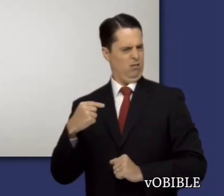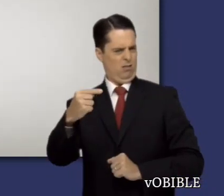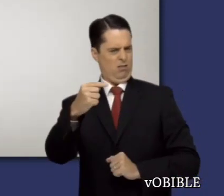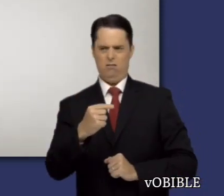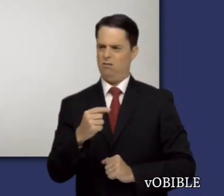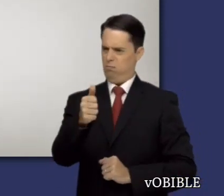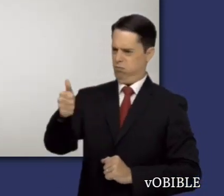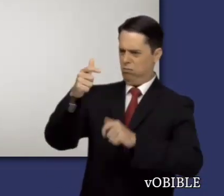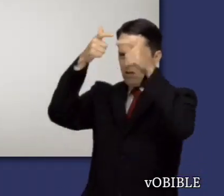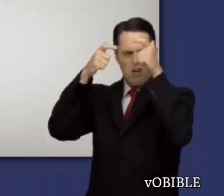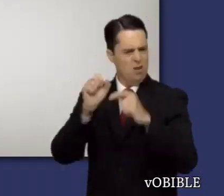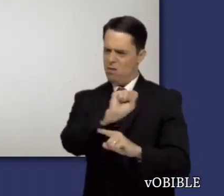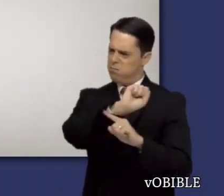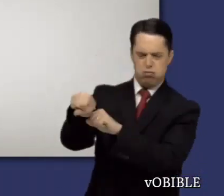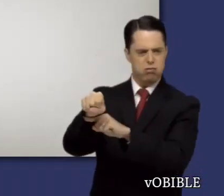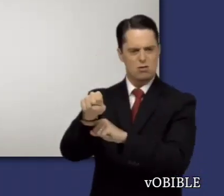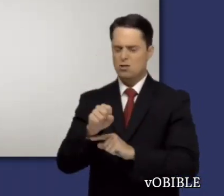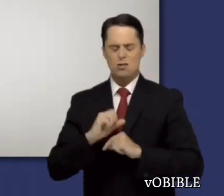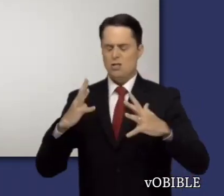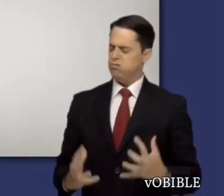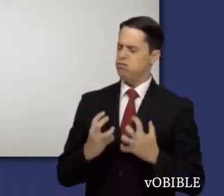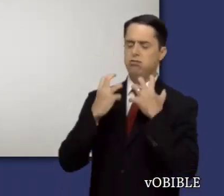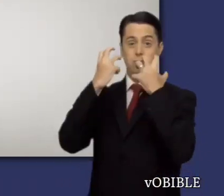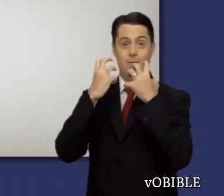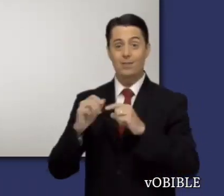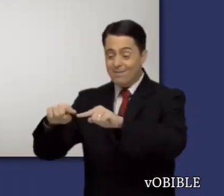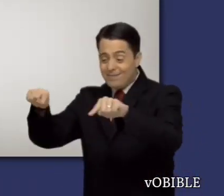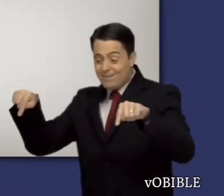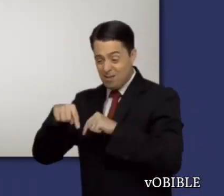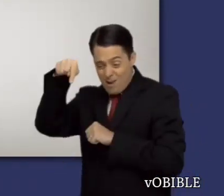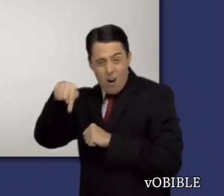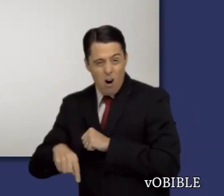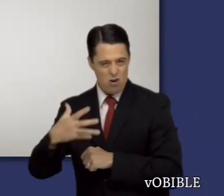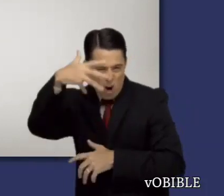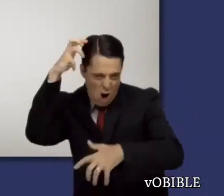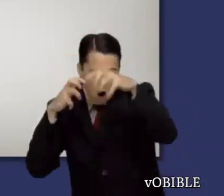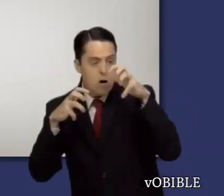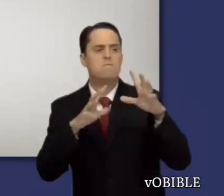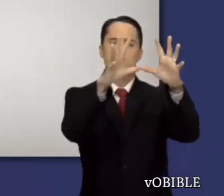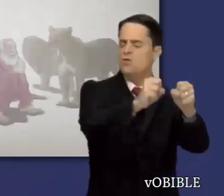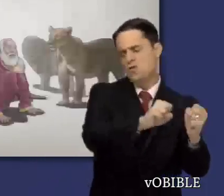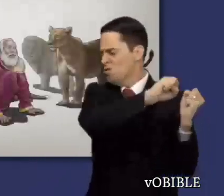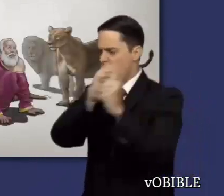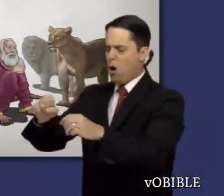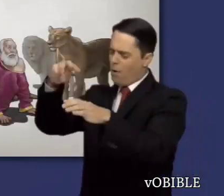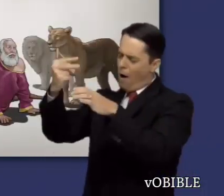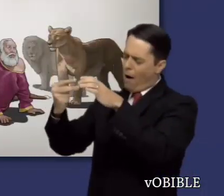hacer peticiones a cualquiera que no sea el rey Darío, Daniel sigue orando a Jehová y, como consecuencia, lo